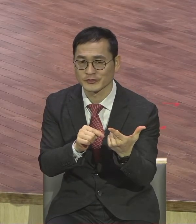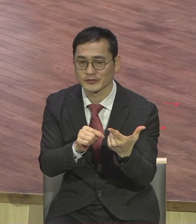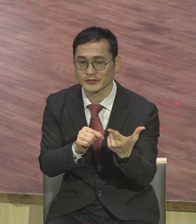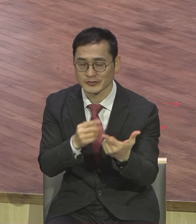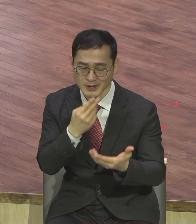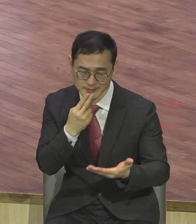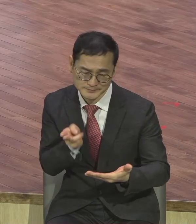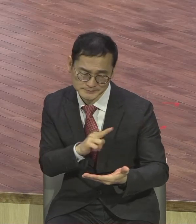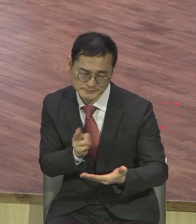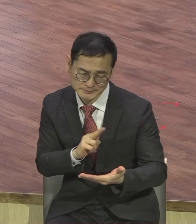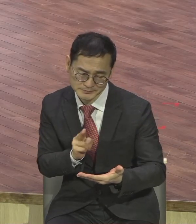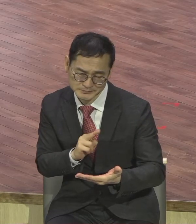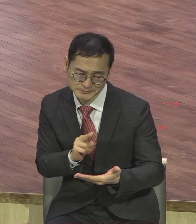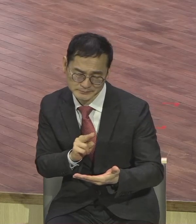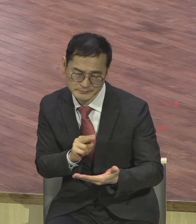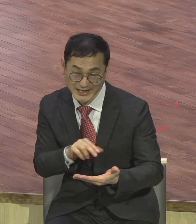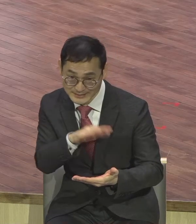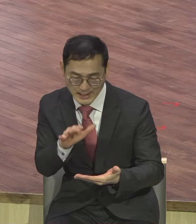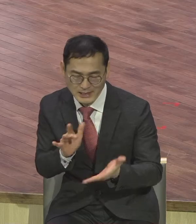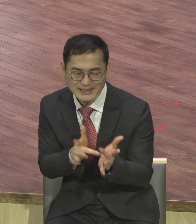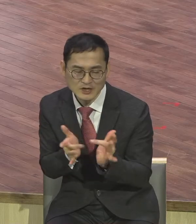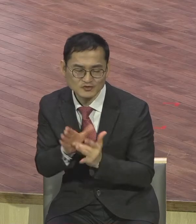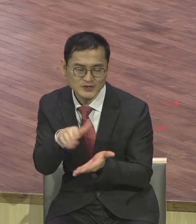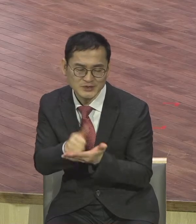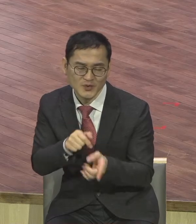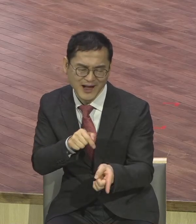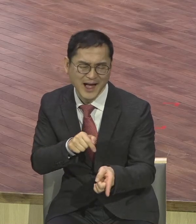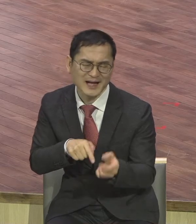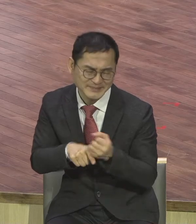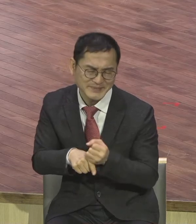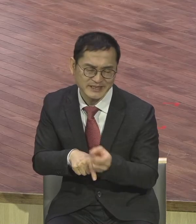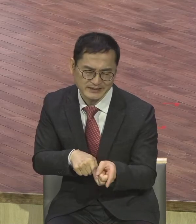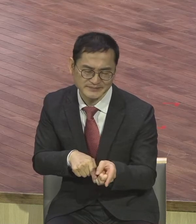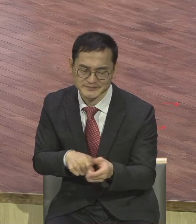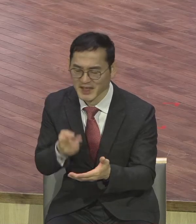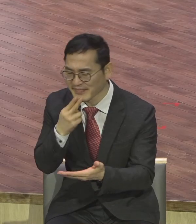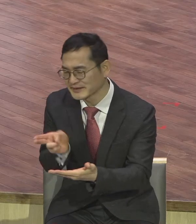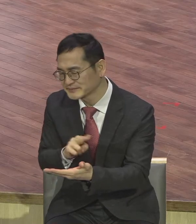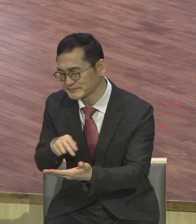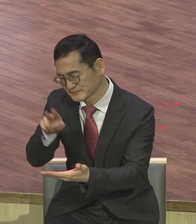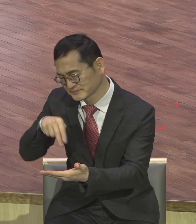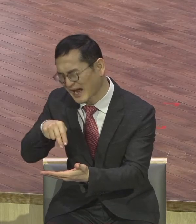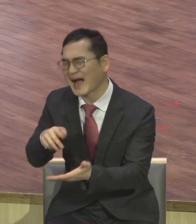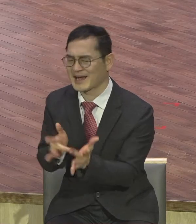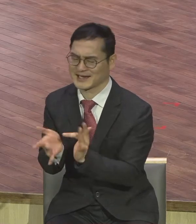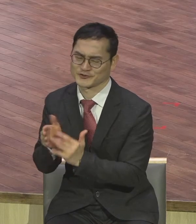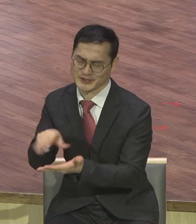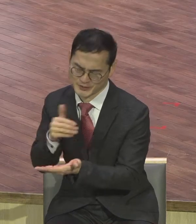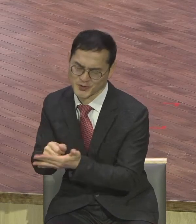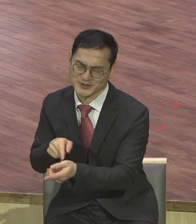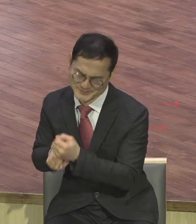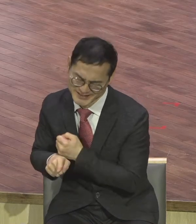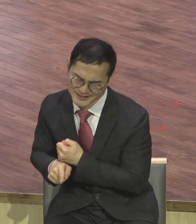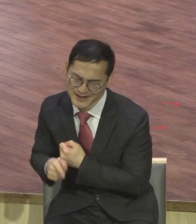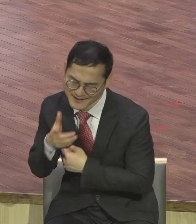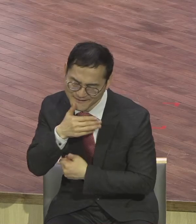그리스도가 보여야 돼요 제가 그래서 예전에